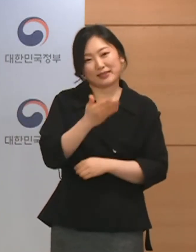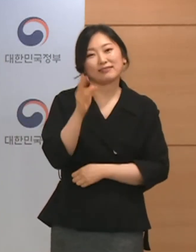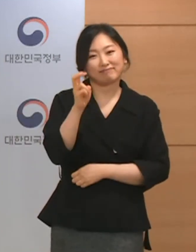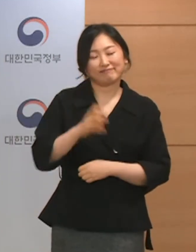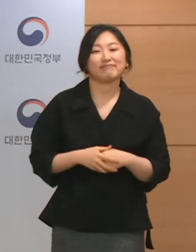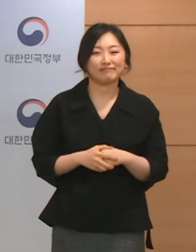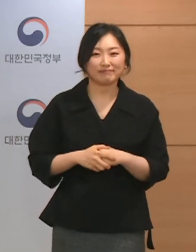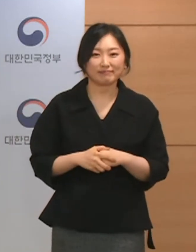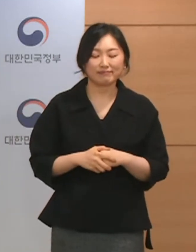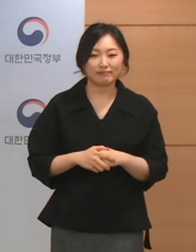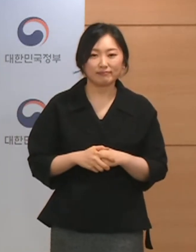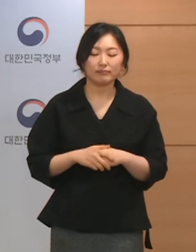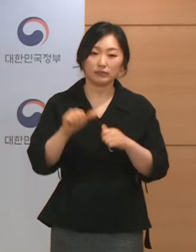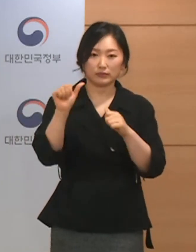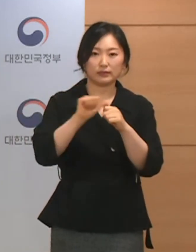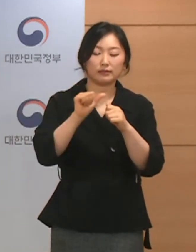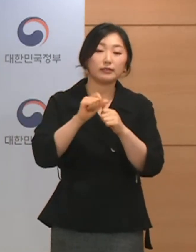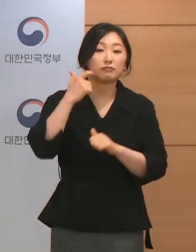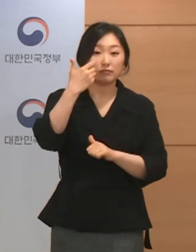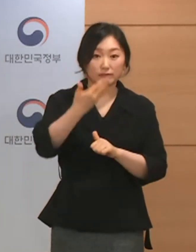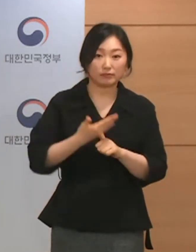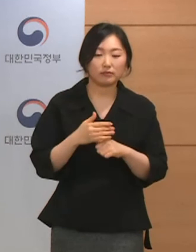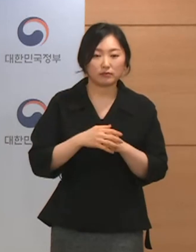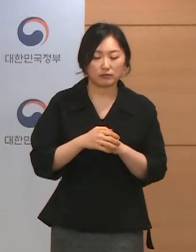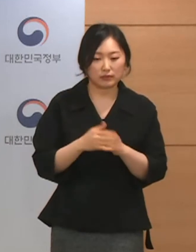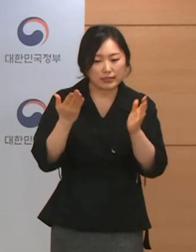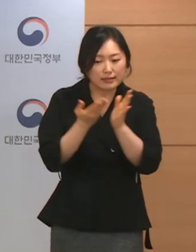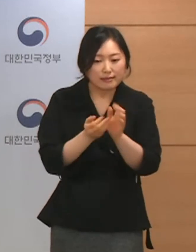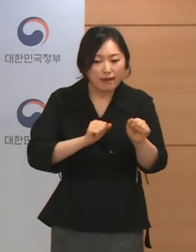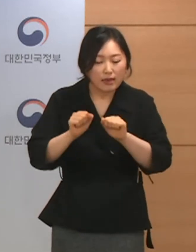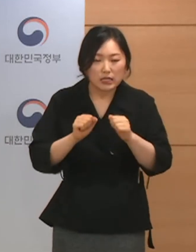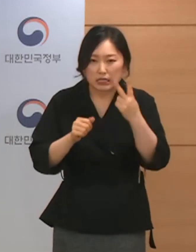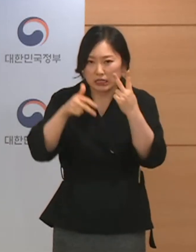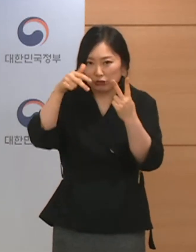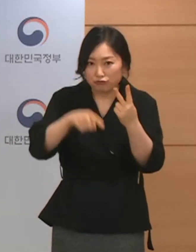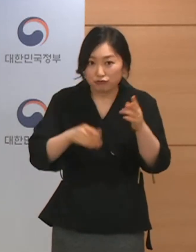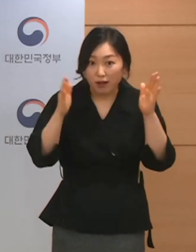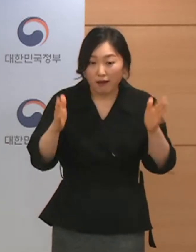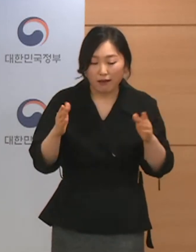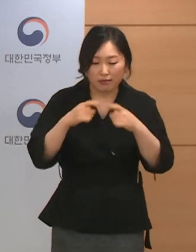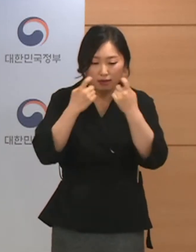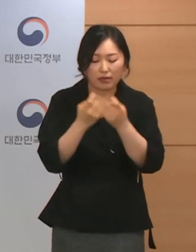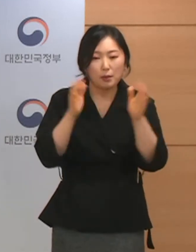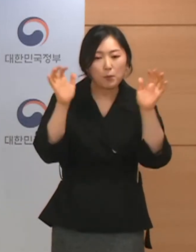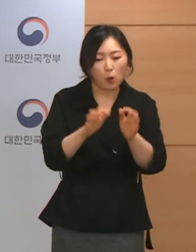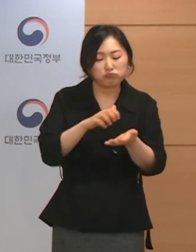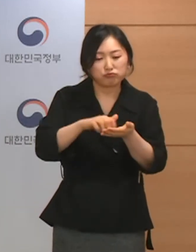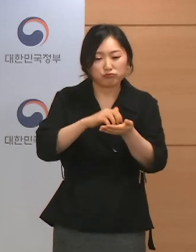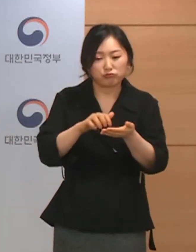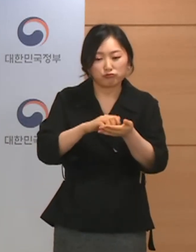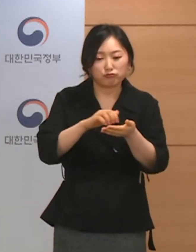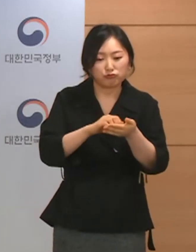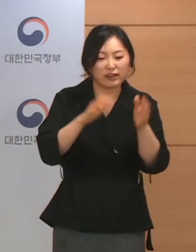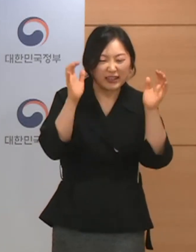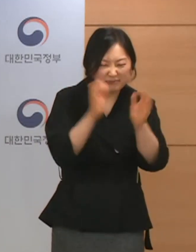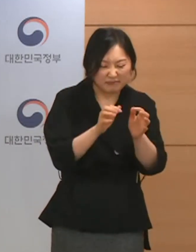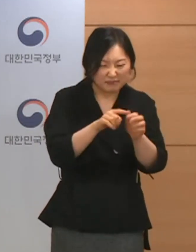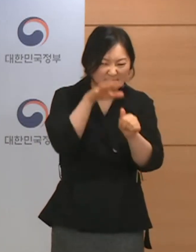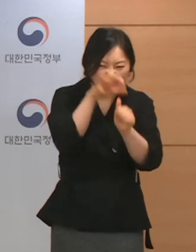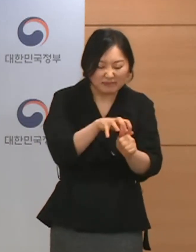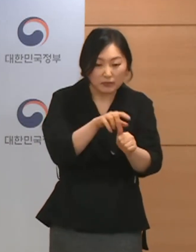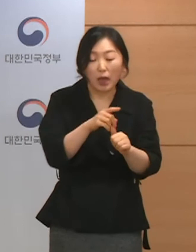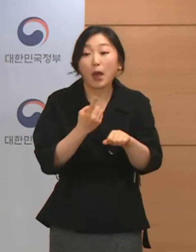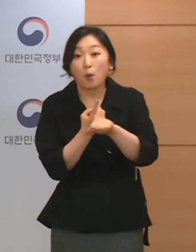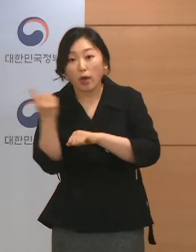네 다섯 번째 사전지리입니다. 이행 기간 2주 동안 사적 모임 인원수를 제외한 다른 조치 예를